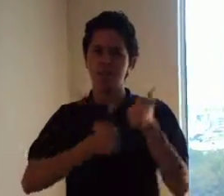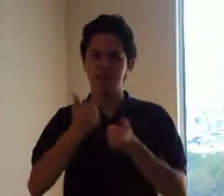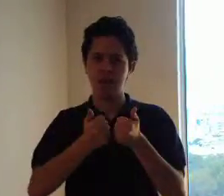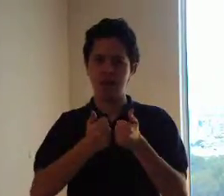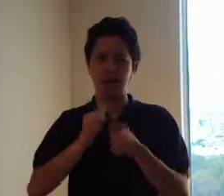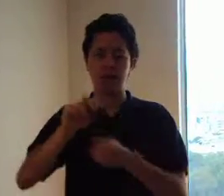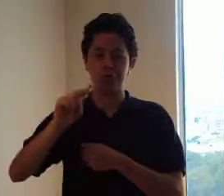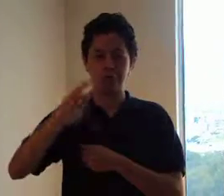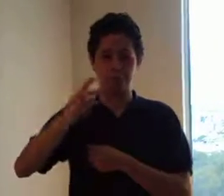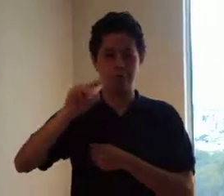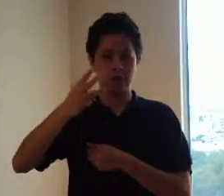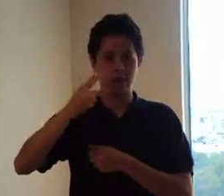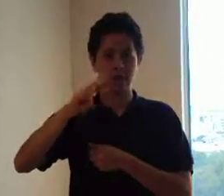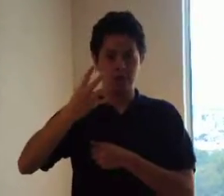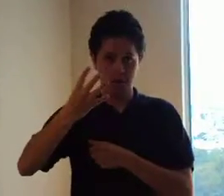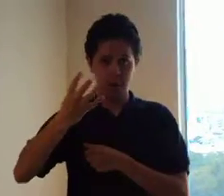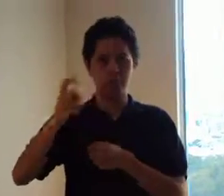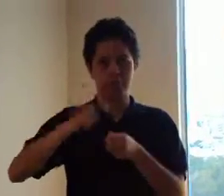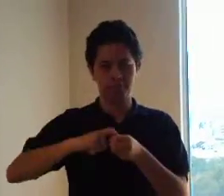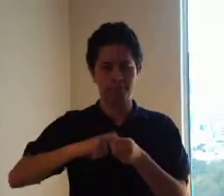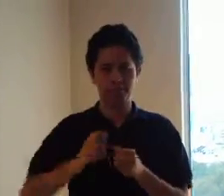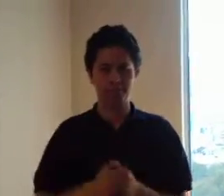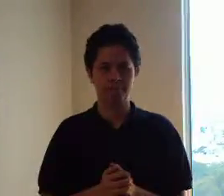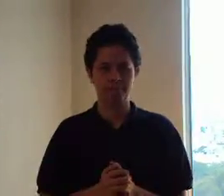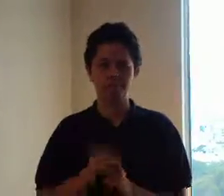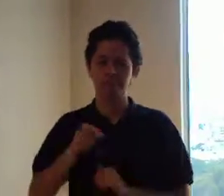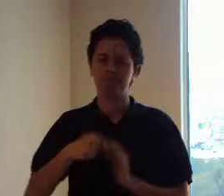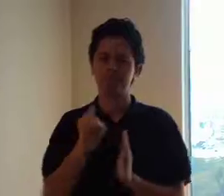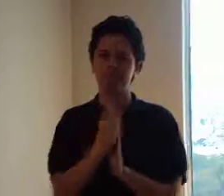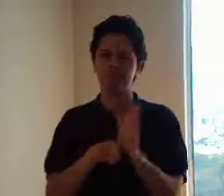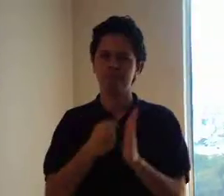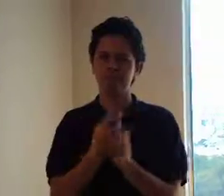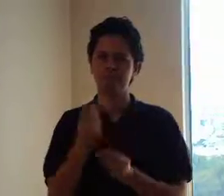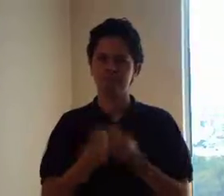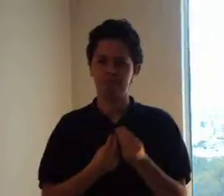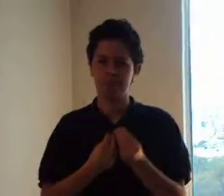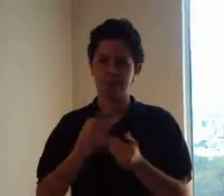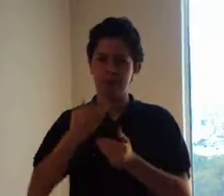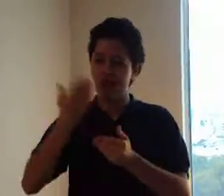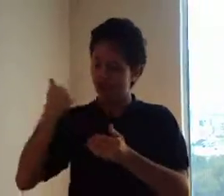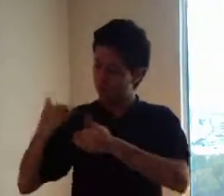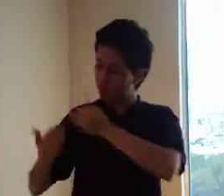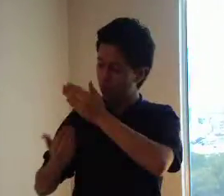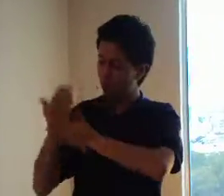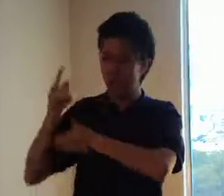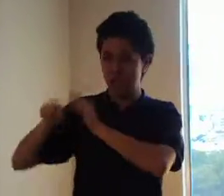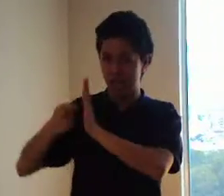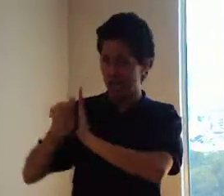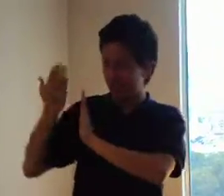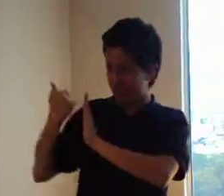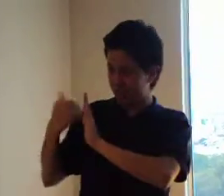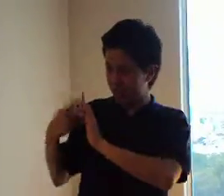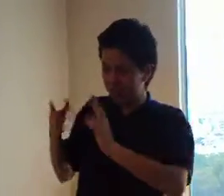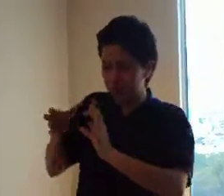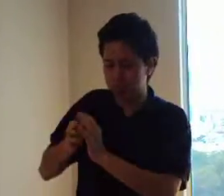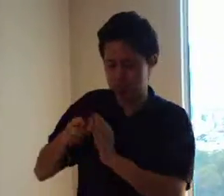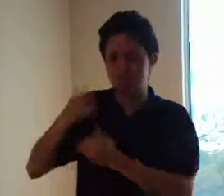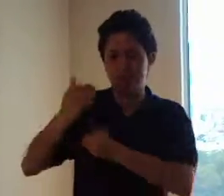3 y 4. En el cual continuaremos con el que se ha iniciado en el ciclo anterior. A partir del